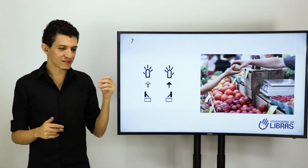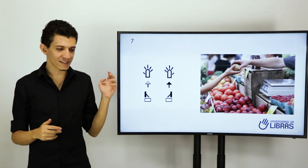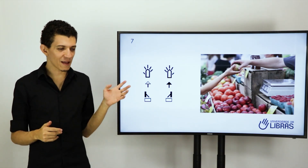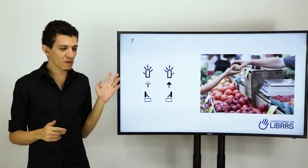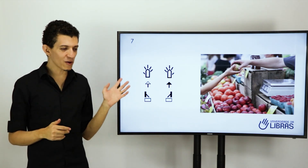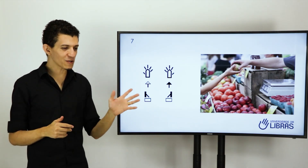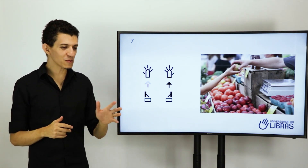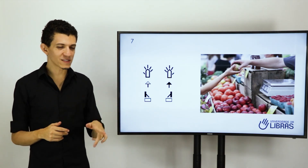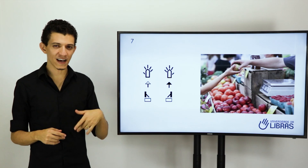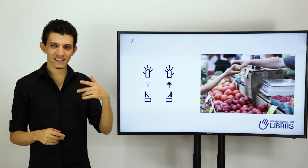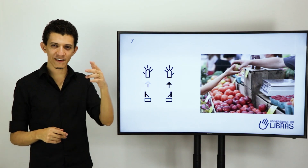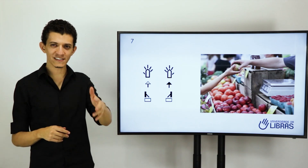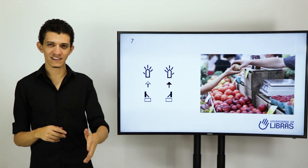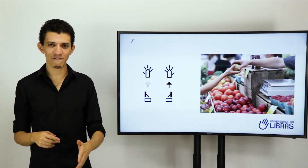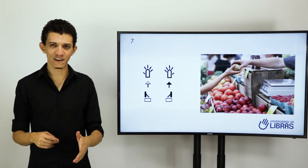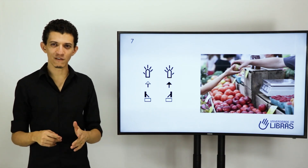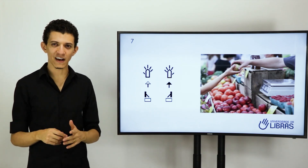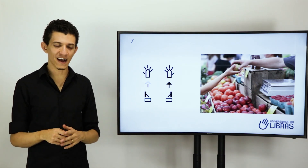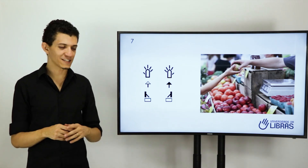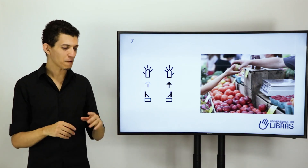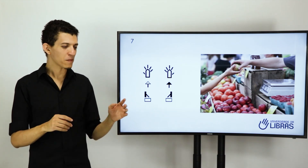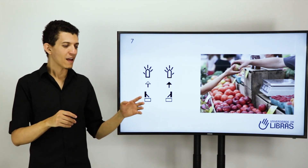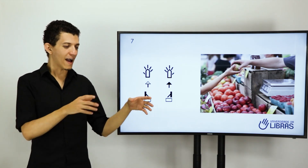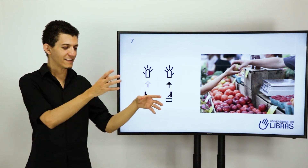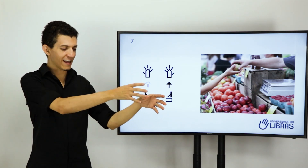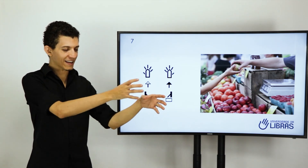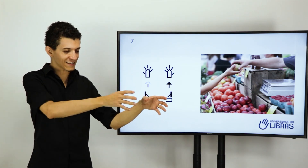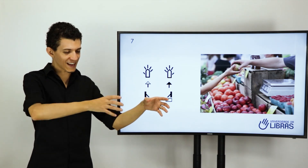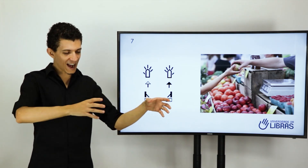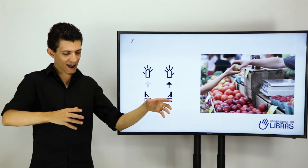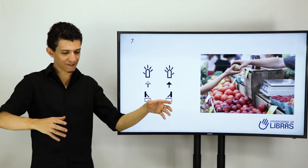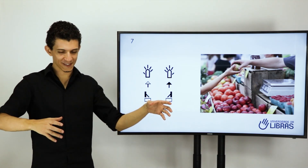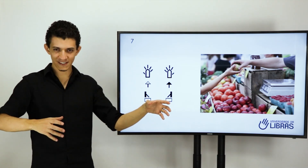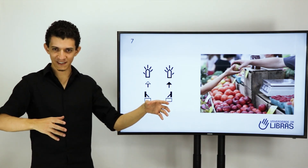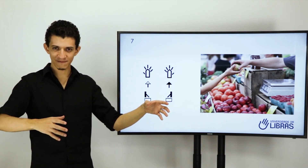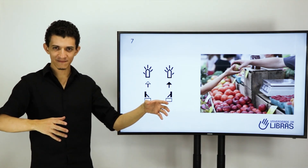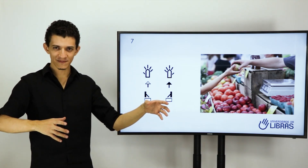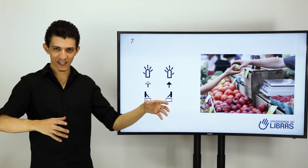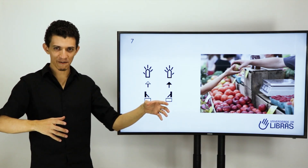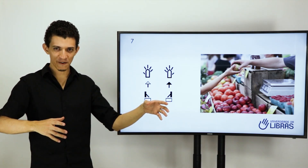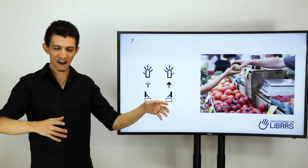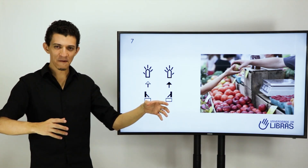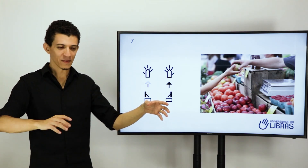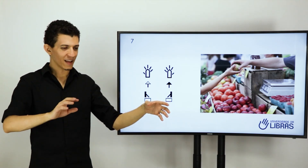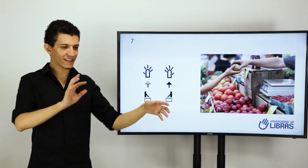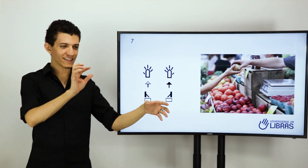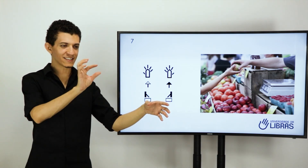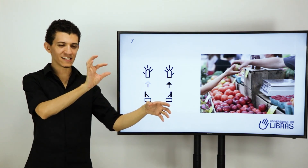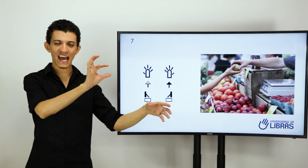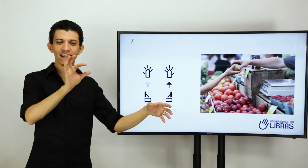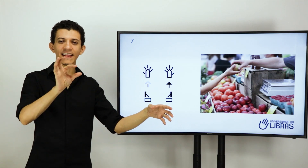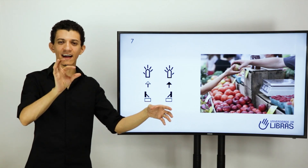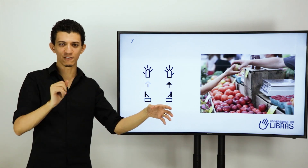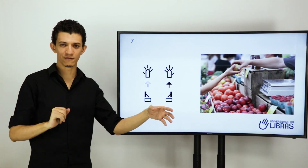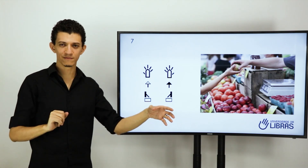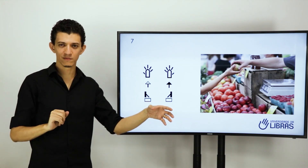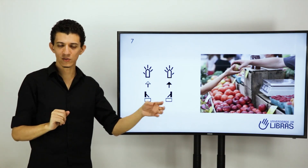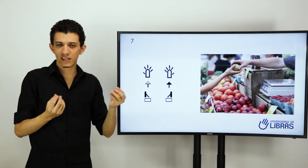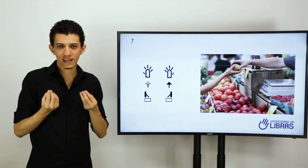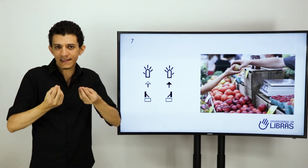você terminou de almoçar, você vai na fila do caixa, aí tem aquelas garrafas assim, de café, e aí você diz assim, é dado. Ou seja, ele não